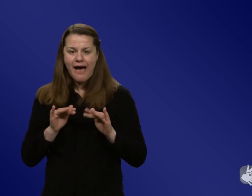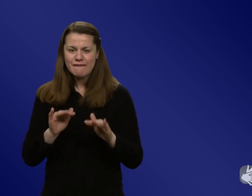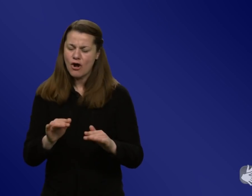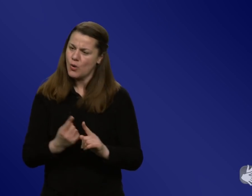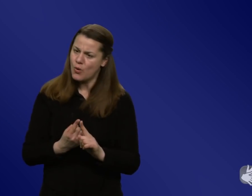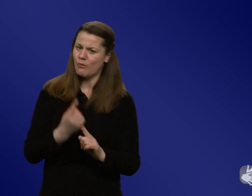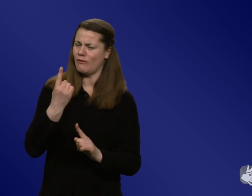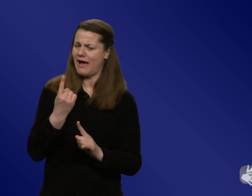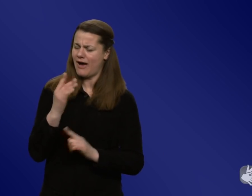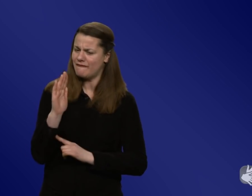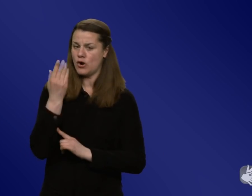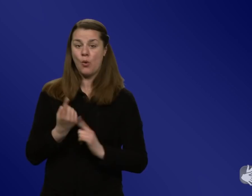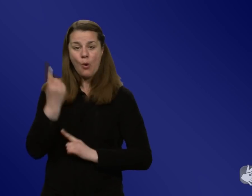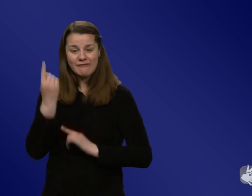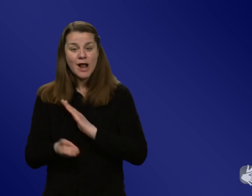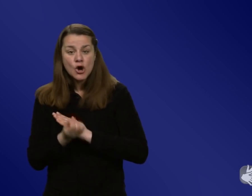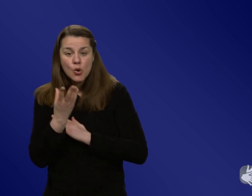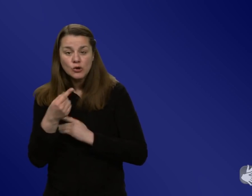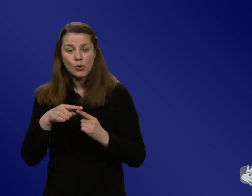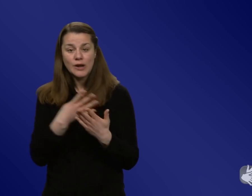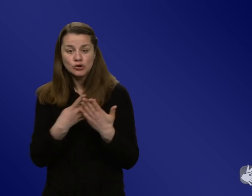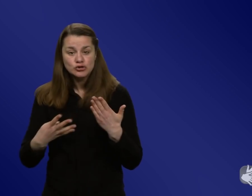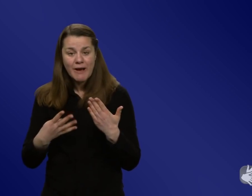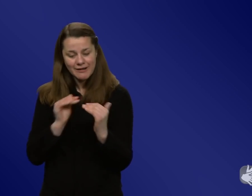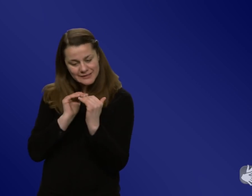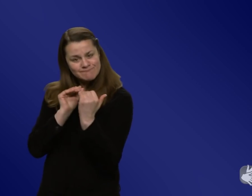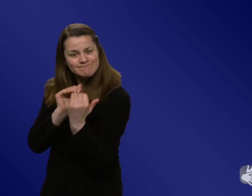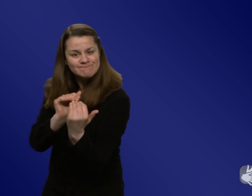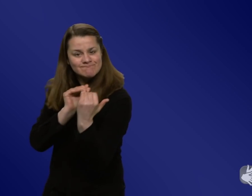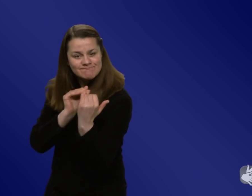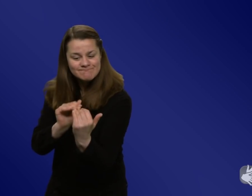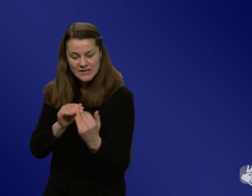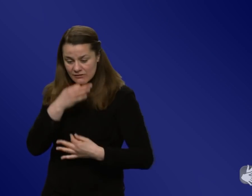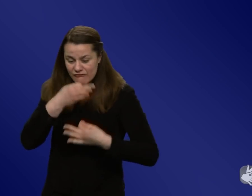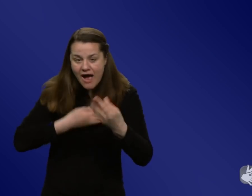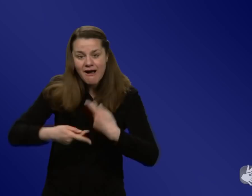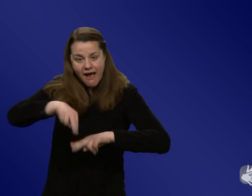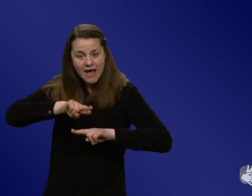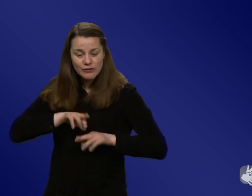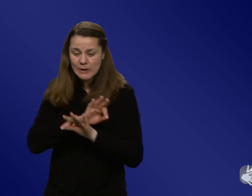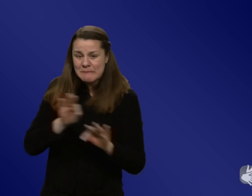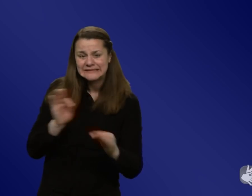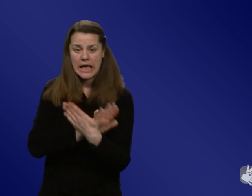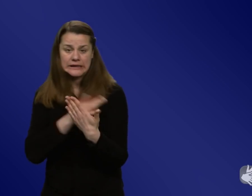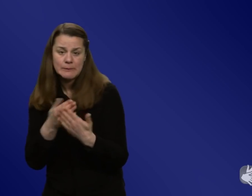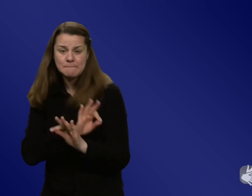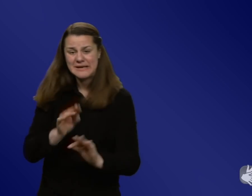kulturell als auch sprachlich. Man kann vielleicht Fragen besser formulieren, man versteht die Antworten anders. Das sind alles Modelle, die